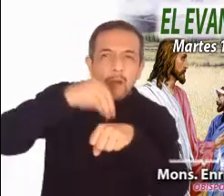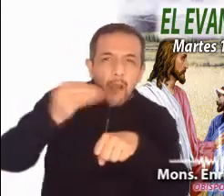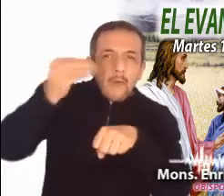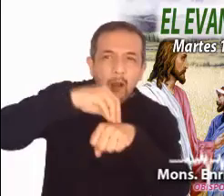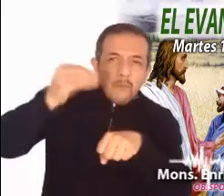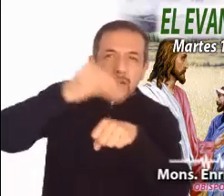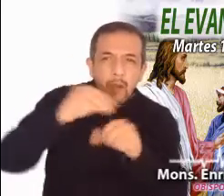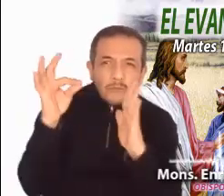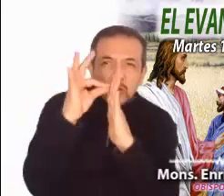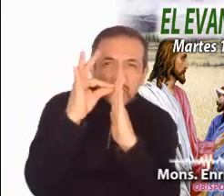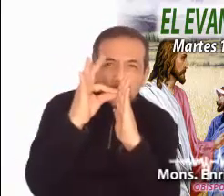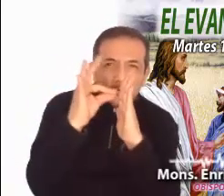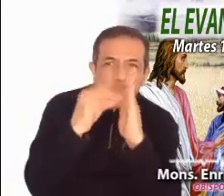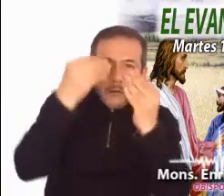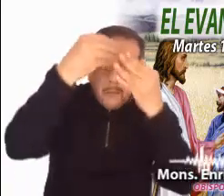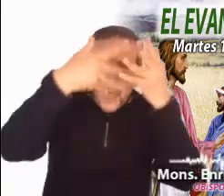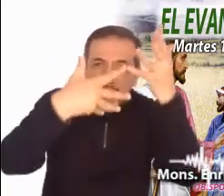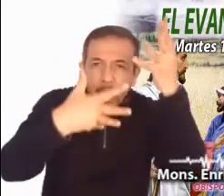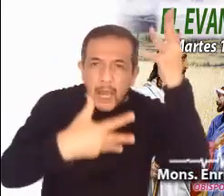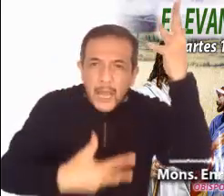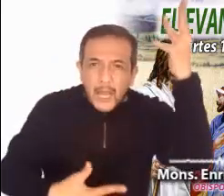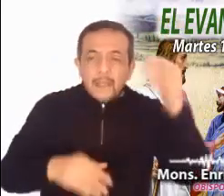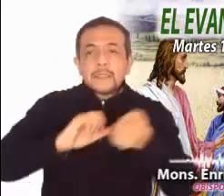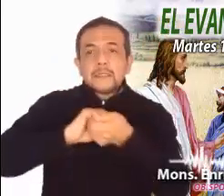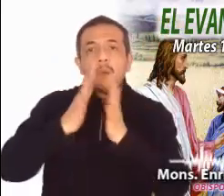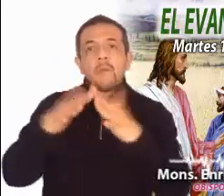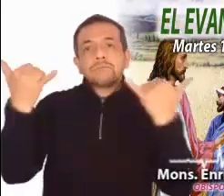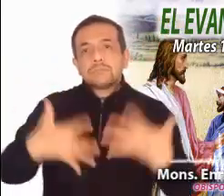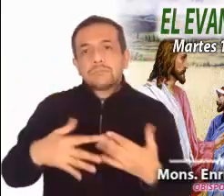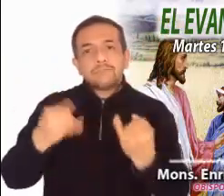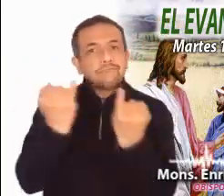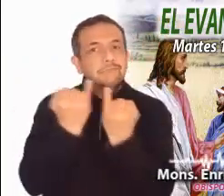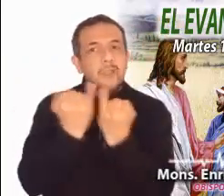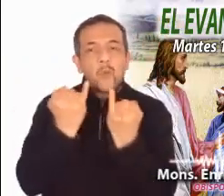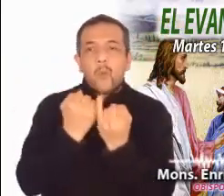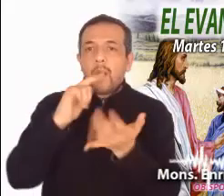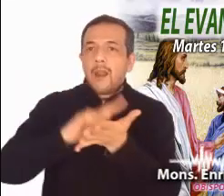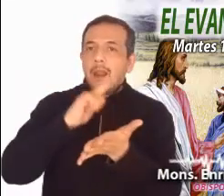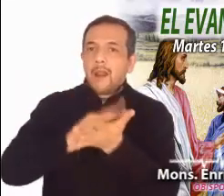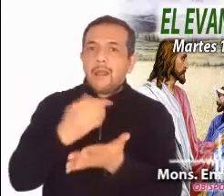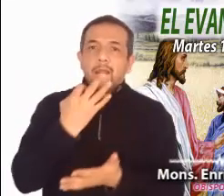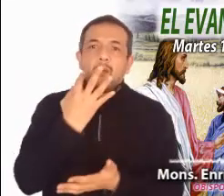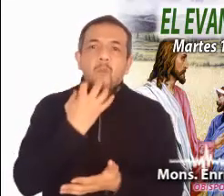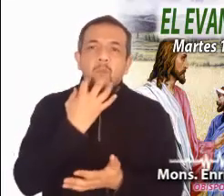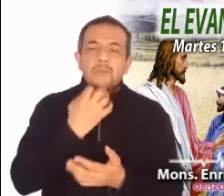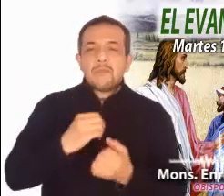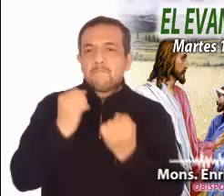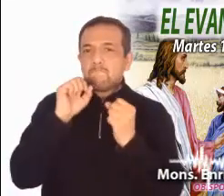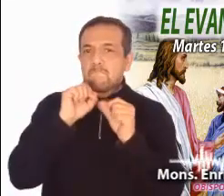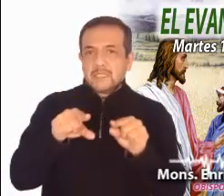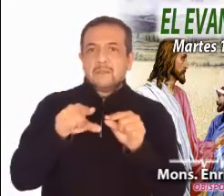en una carga. Así resulta también con muchas prescripciones de la ley judía.